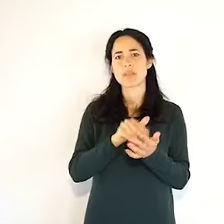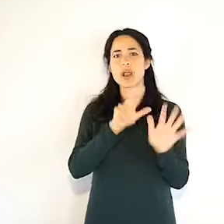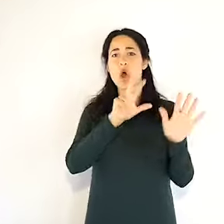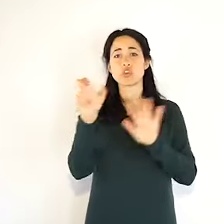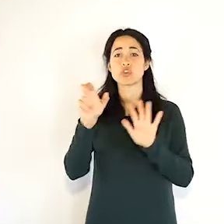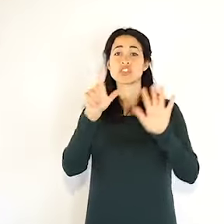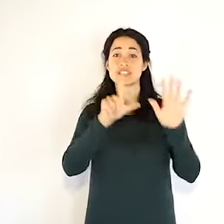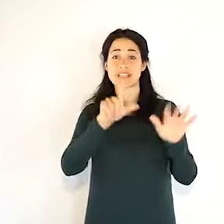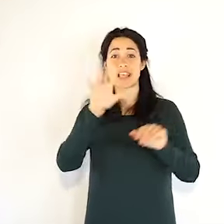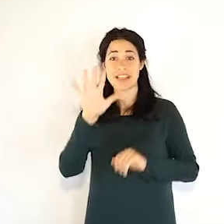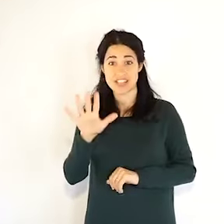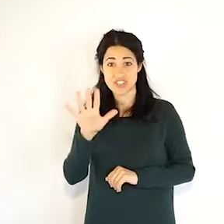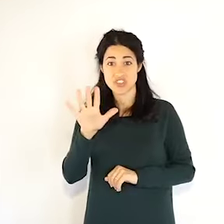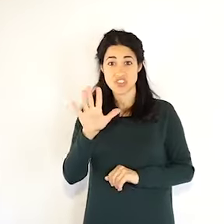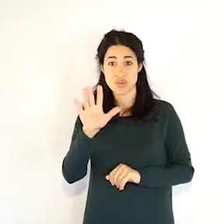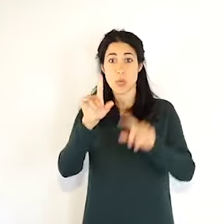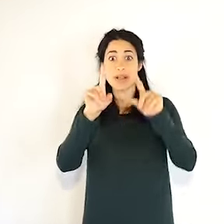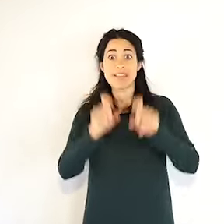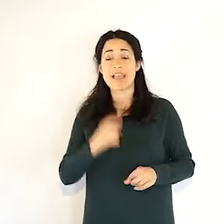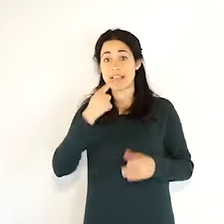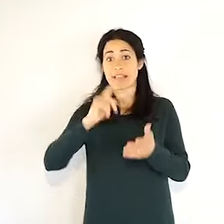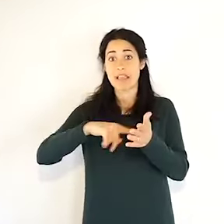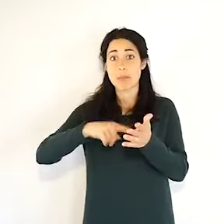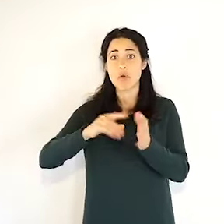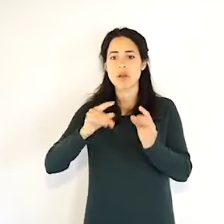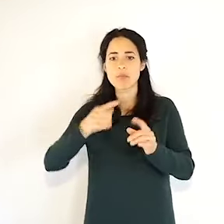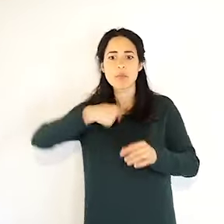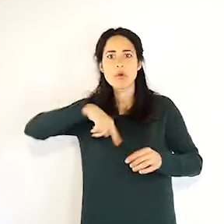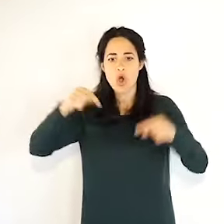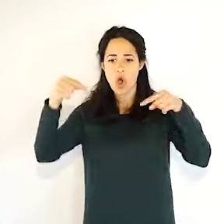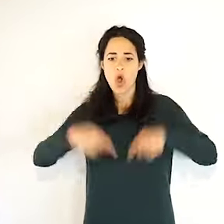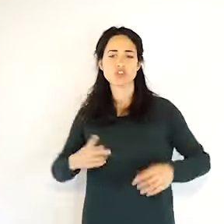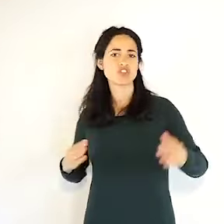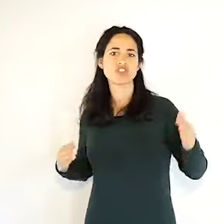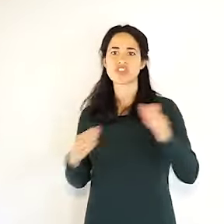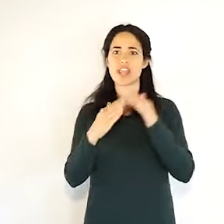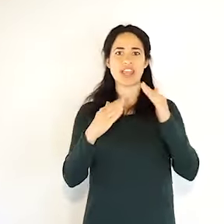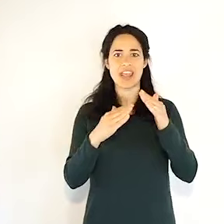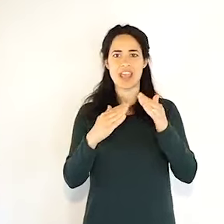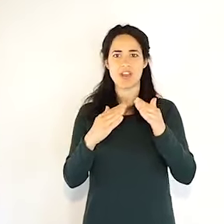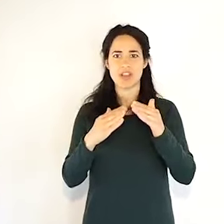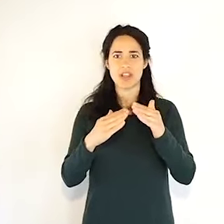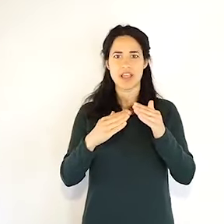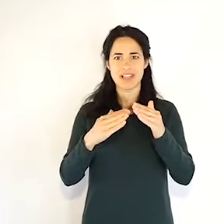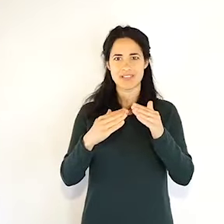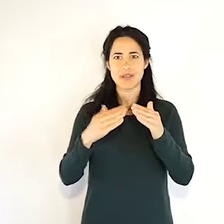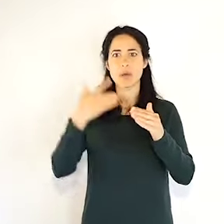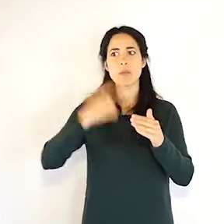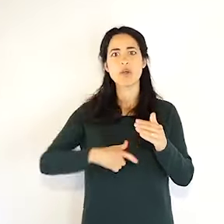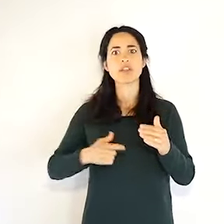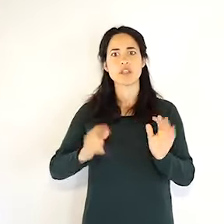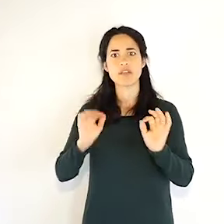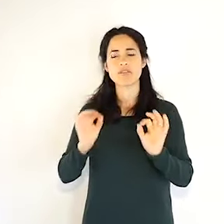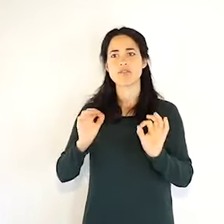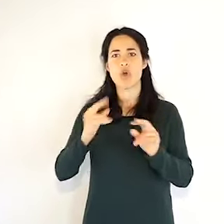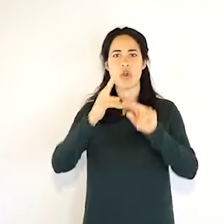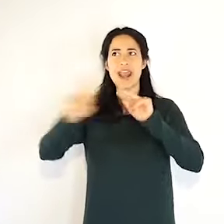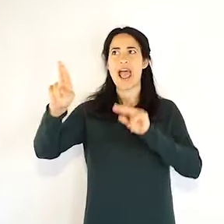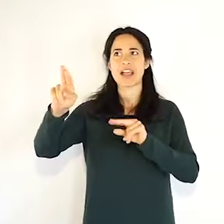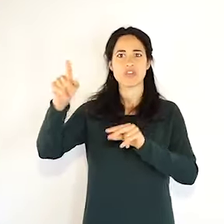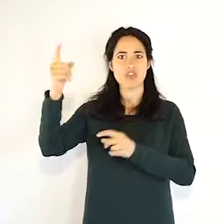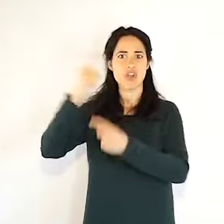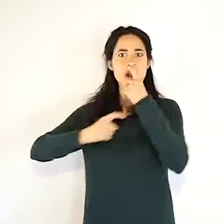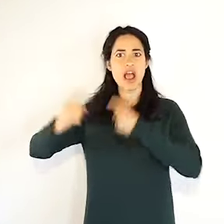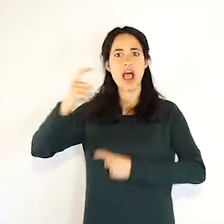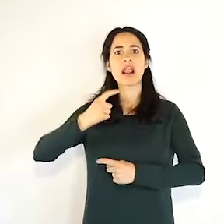livello nazionale, e noi procediamo a farlo e a recuperare, devo dire, anche i molti ritardi